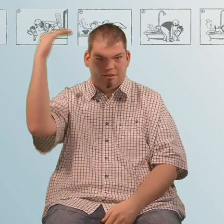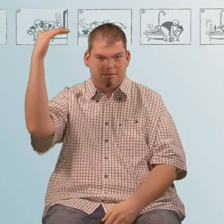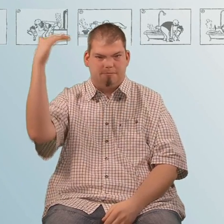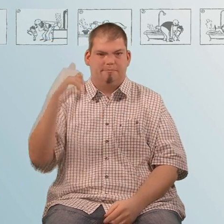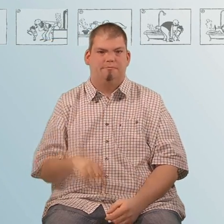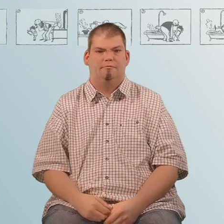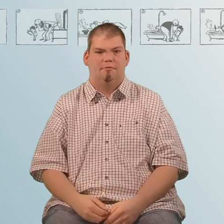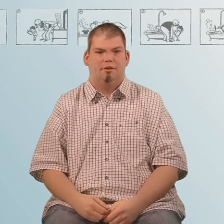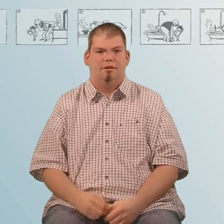ausgeführt.